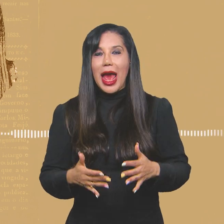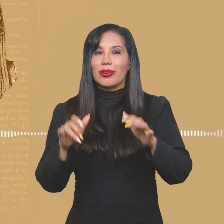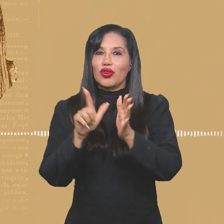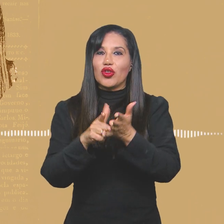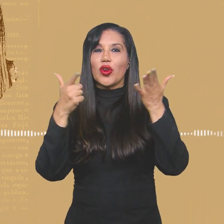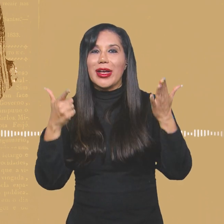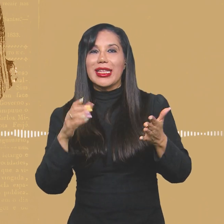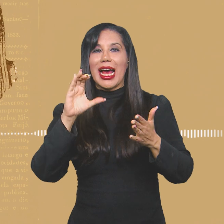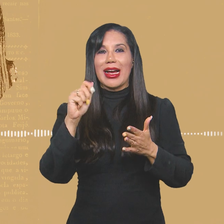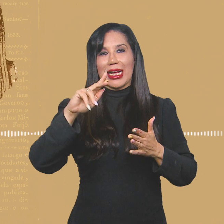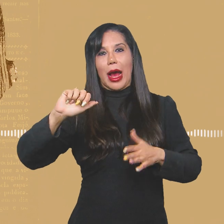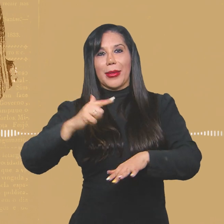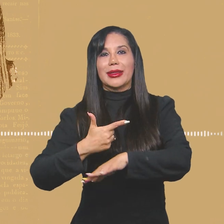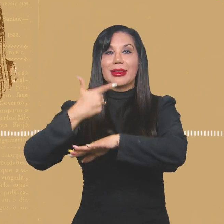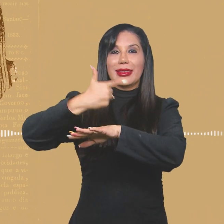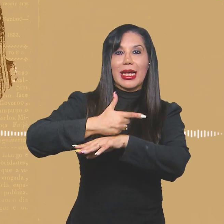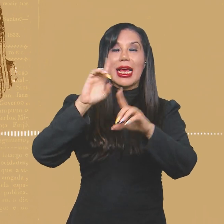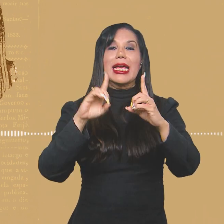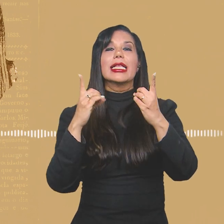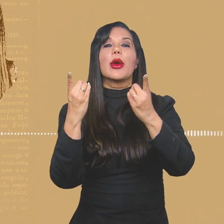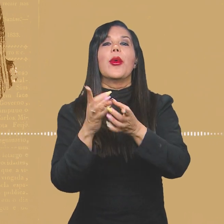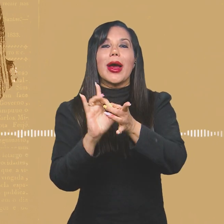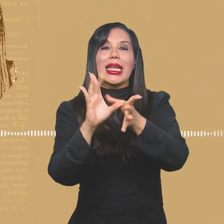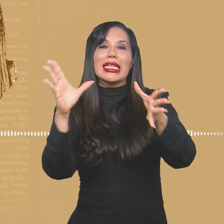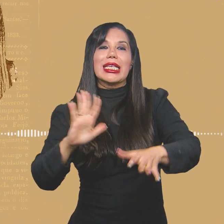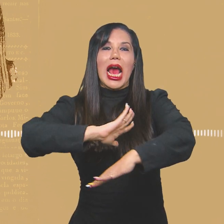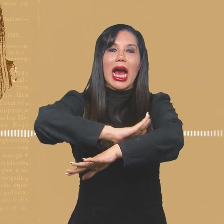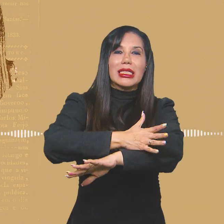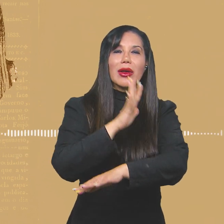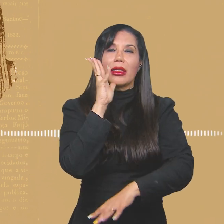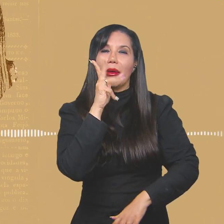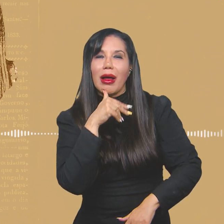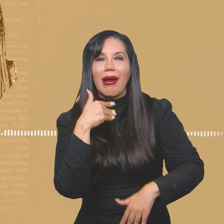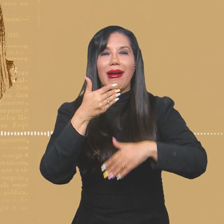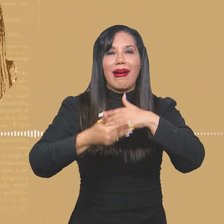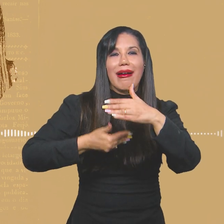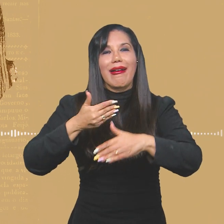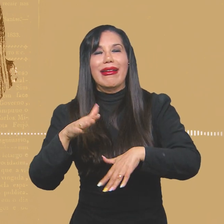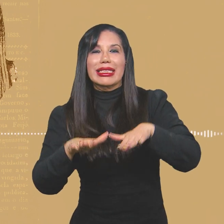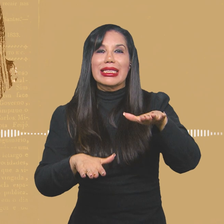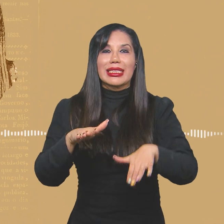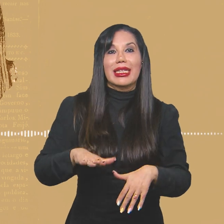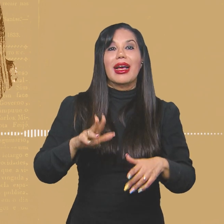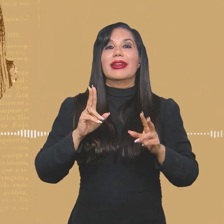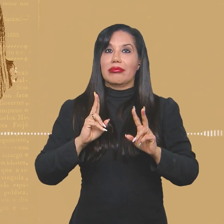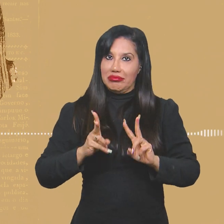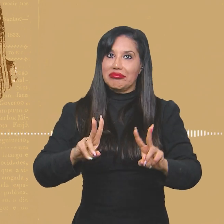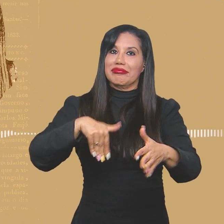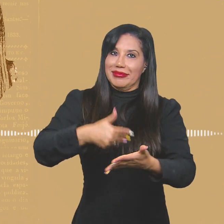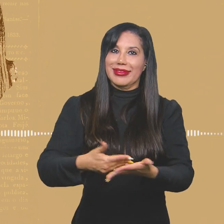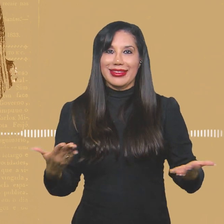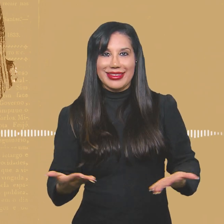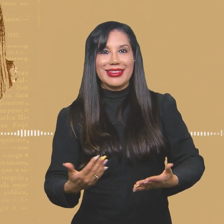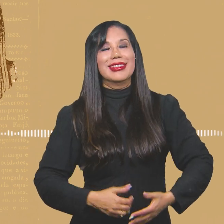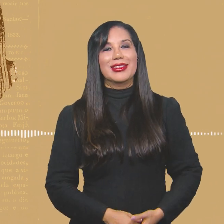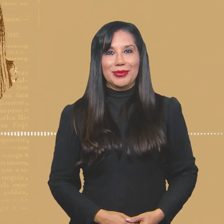manchete de capa da segunda edição. Democracia racial. Lenta, gradual, relativa. Segue válida até